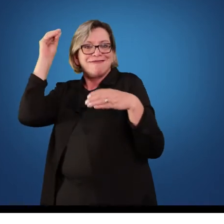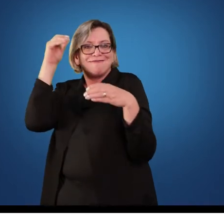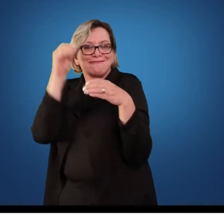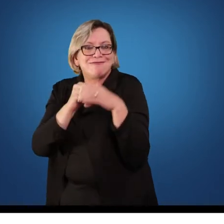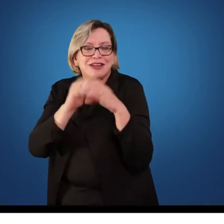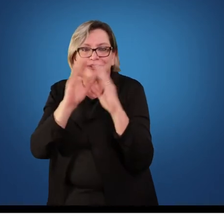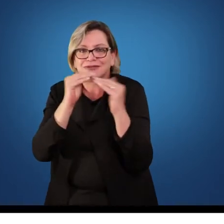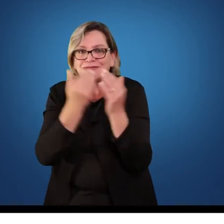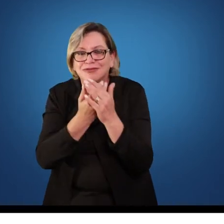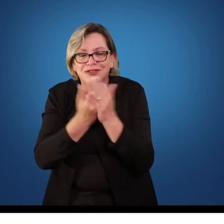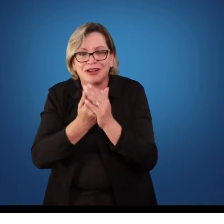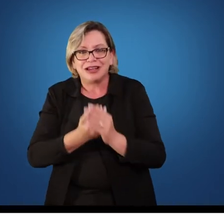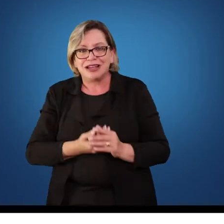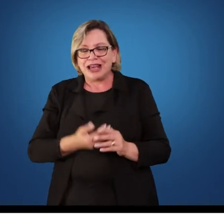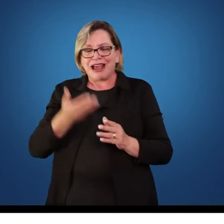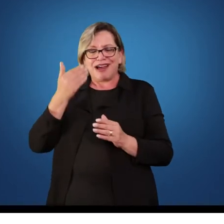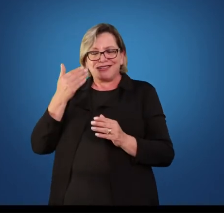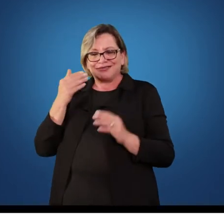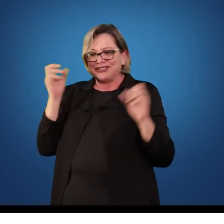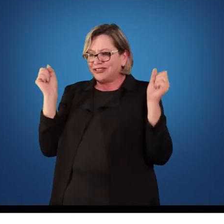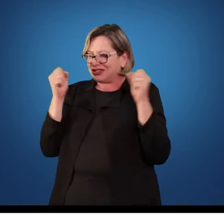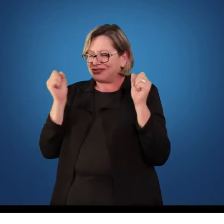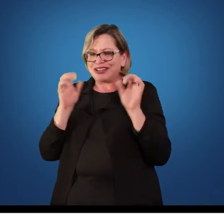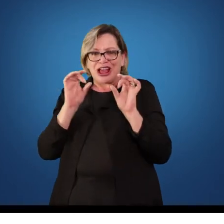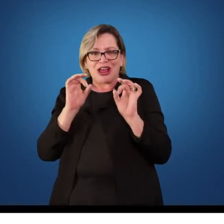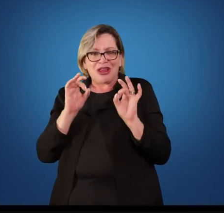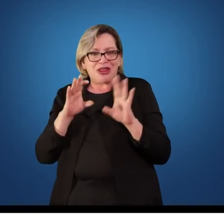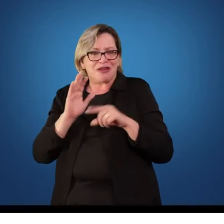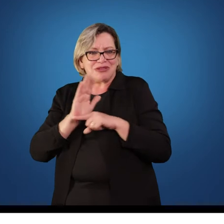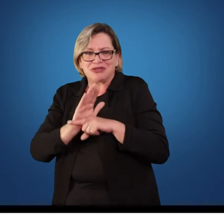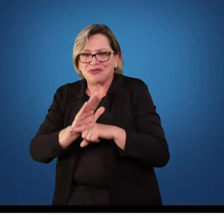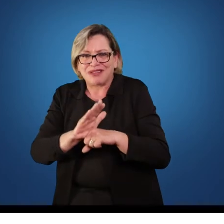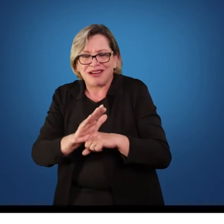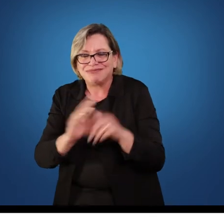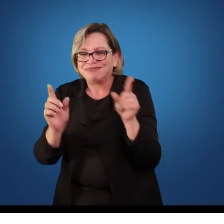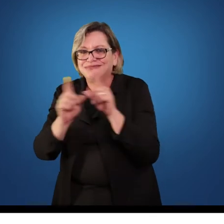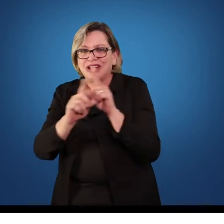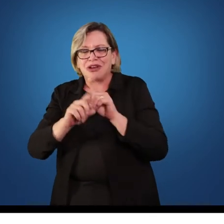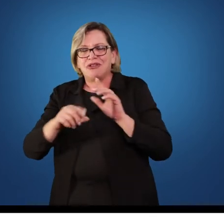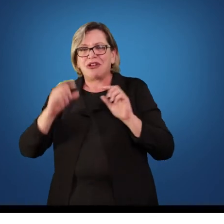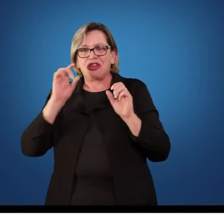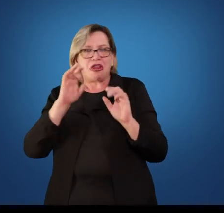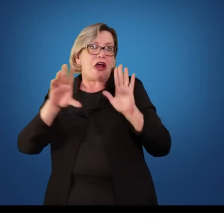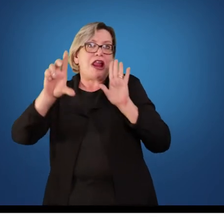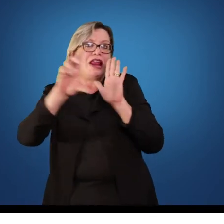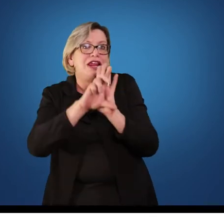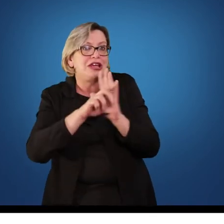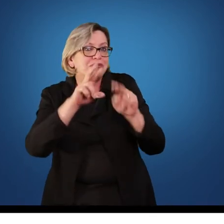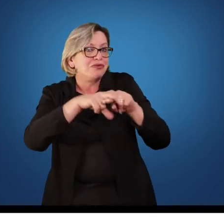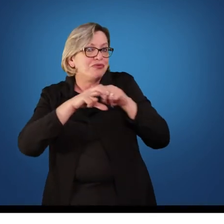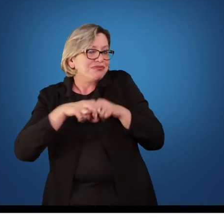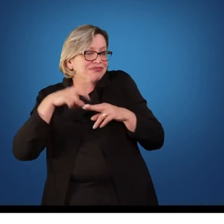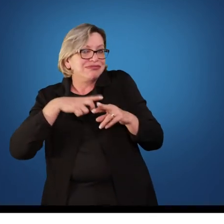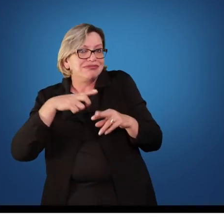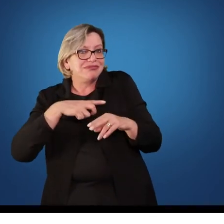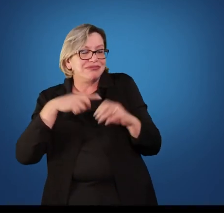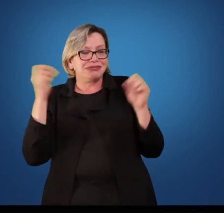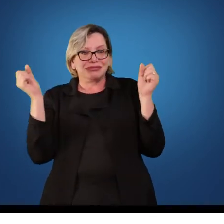uma outra disciplina. Ela não está lá apenas porque é obrigação por lei. Então, hoje você vê em todos os conselhos de classe o